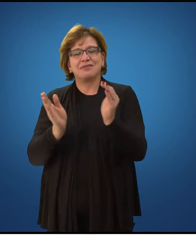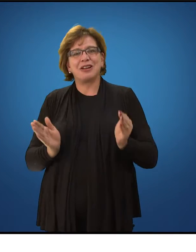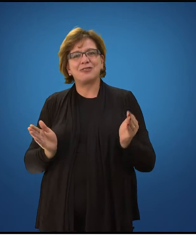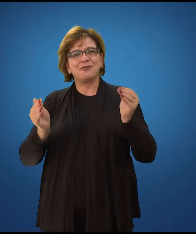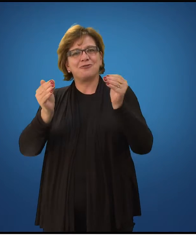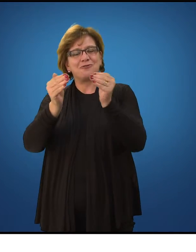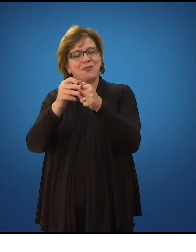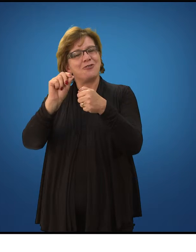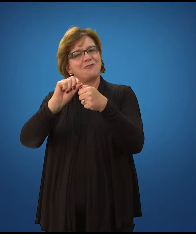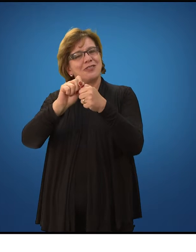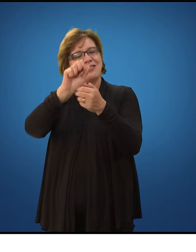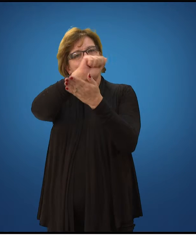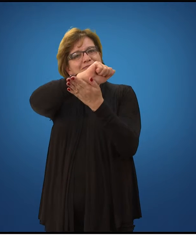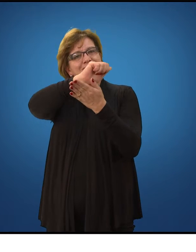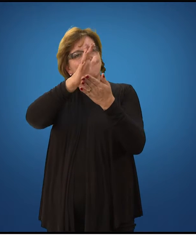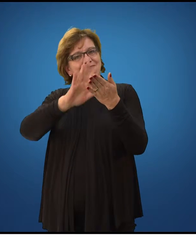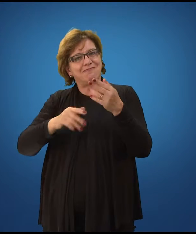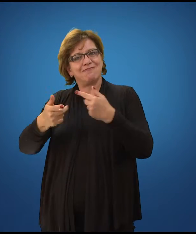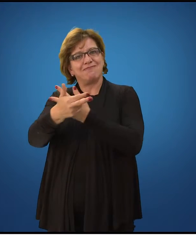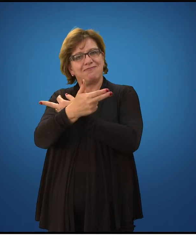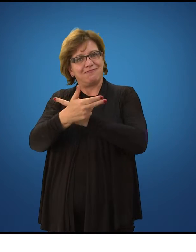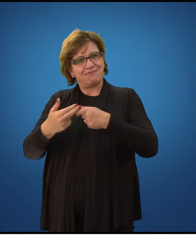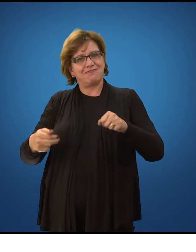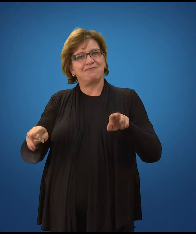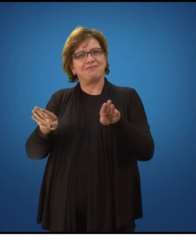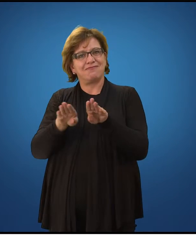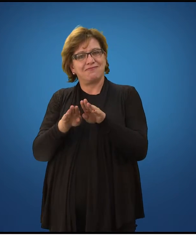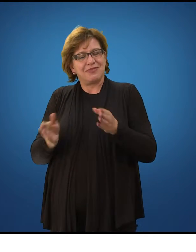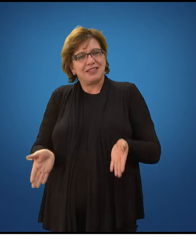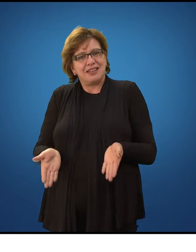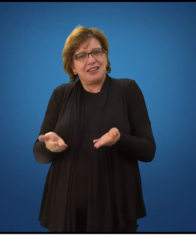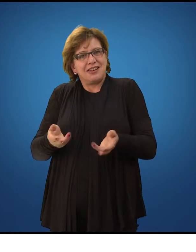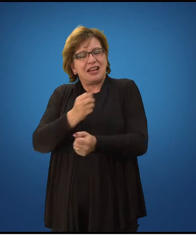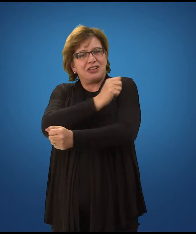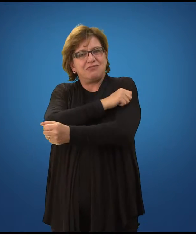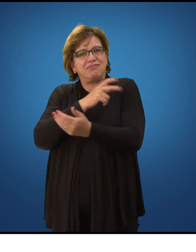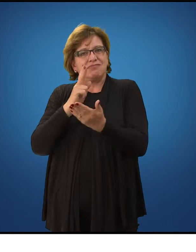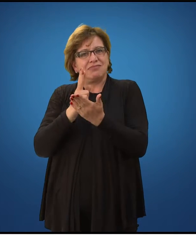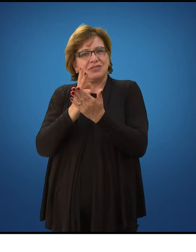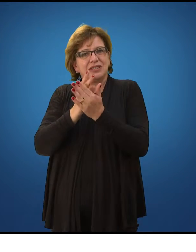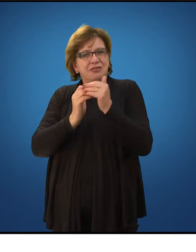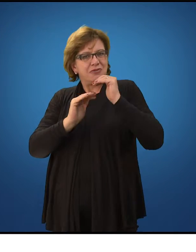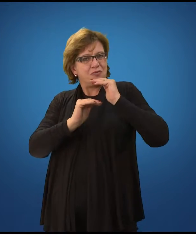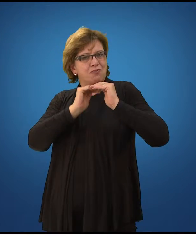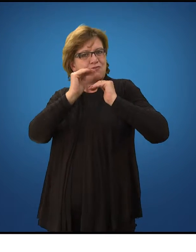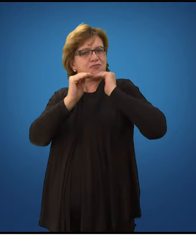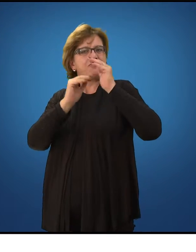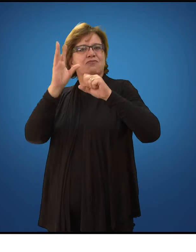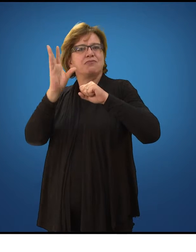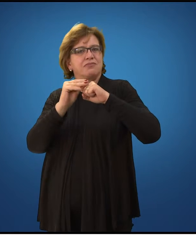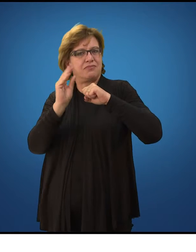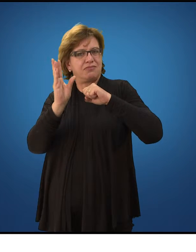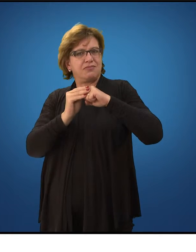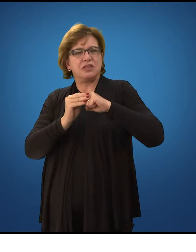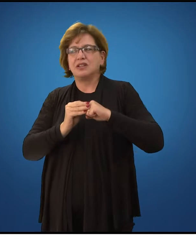tarefas, dos fóruns e instigar o aluno cada vez mais a construir esse conhecimento. Muito bom.